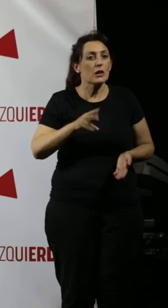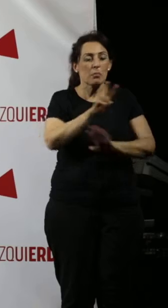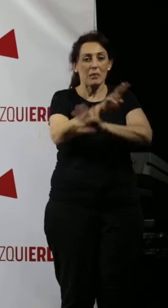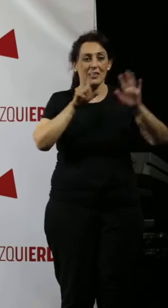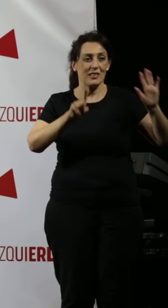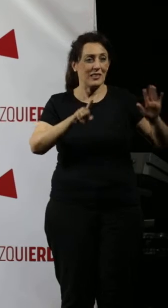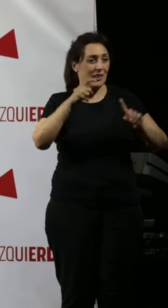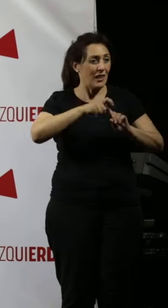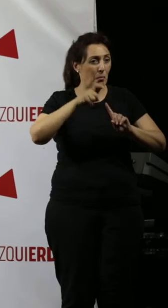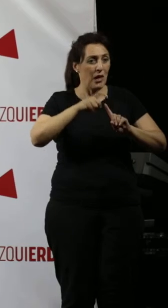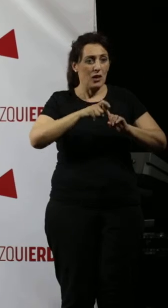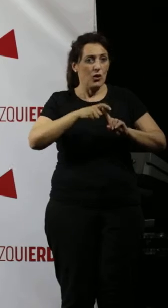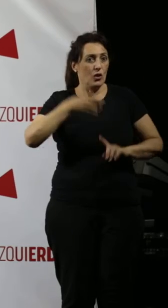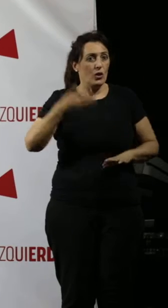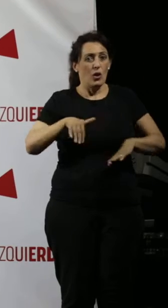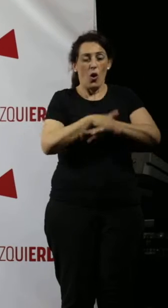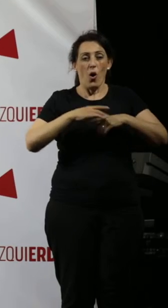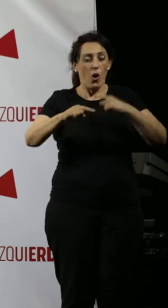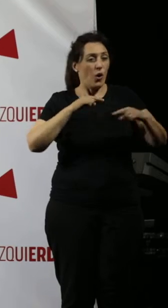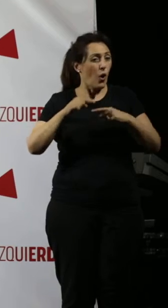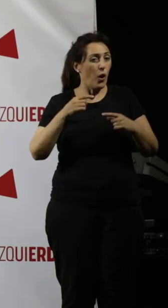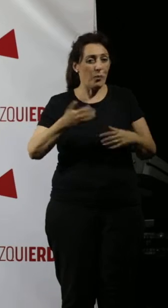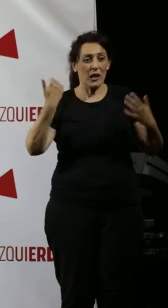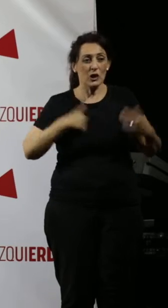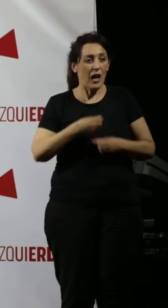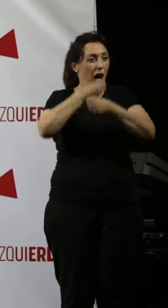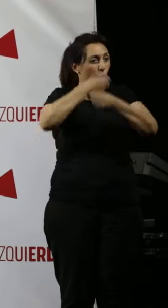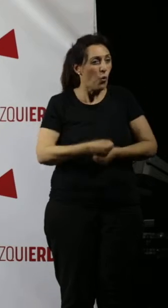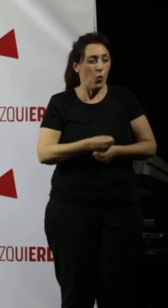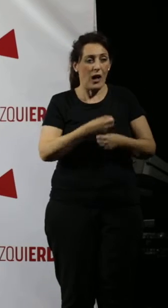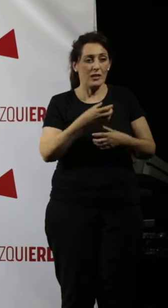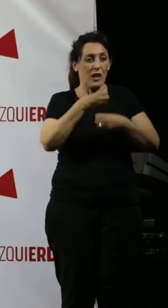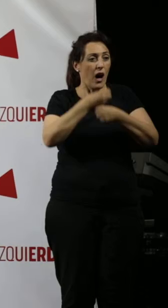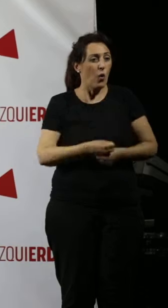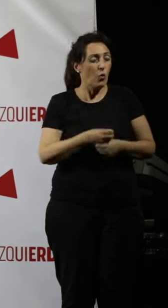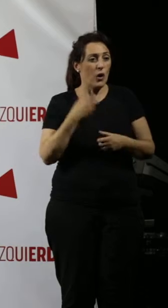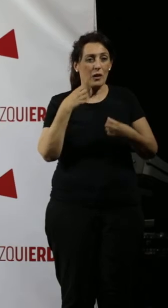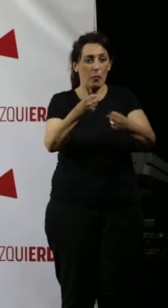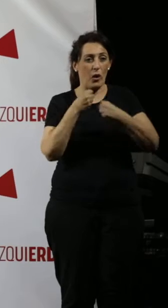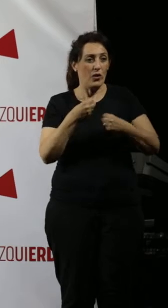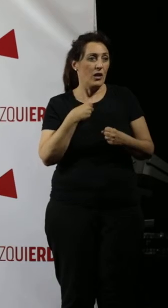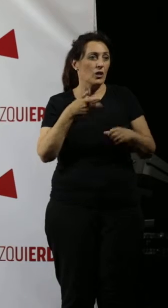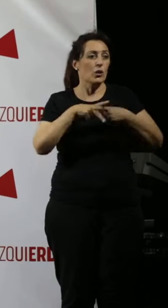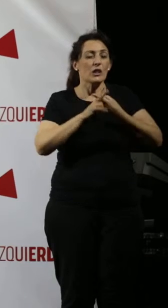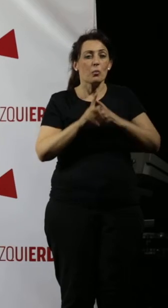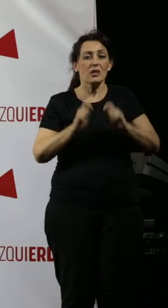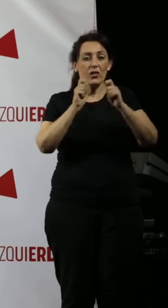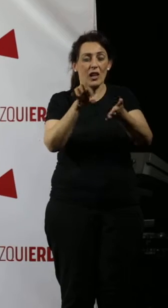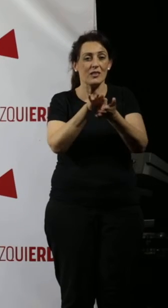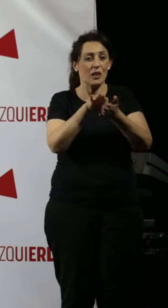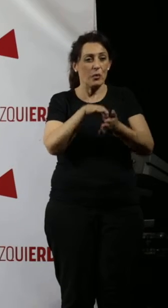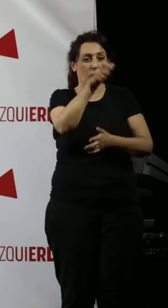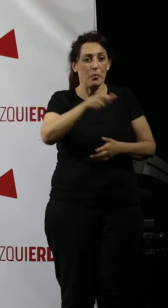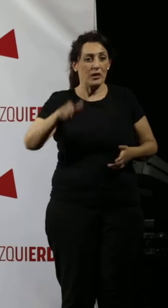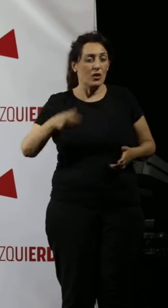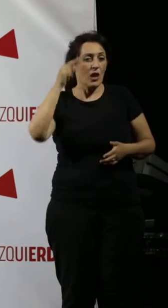Es importante un Gobierno que resista la presión de los poderosos, que sienta que es un instrumento al servicio de la gente y